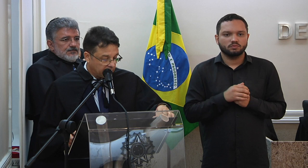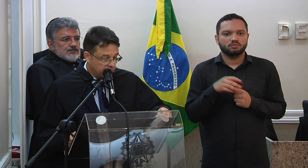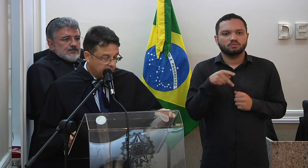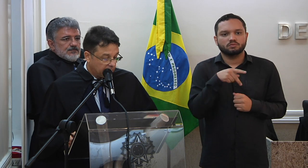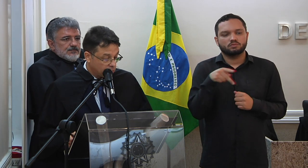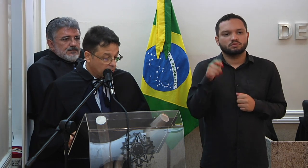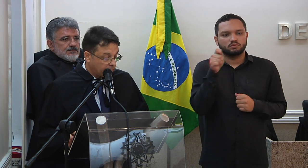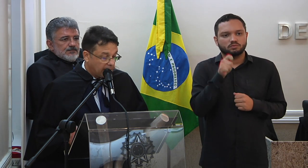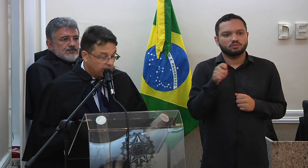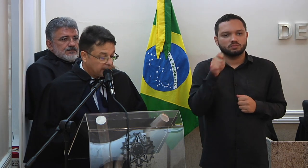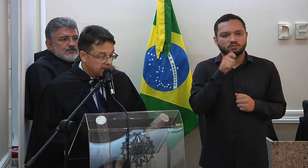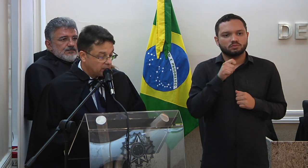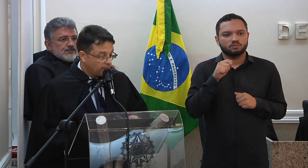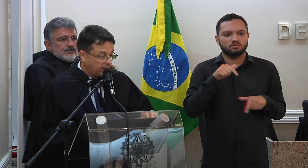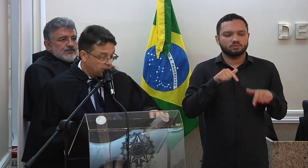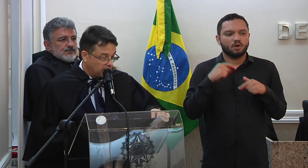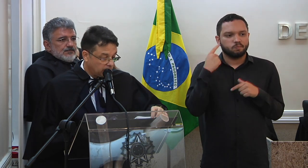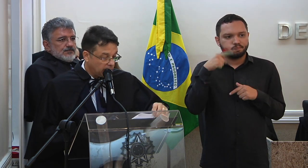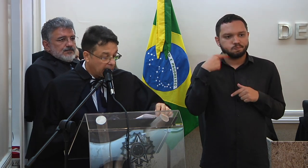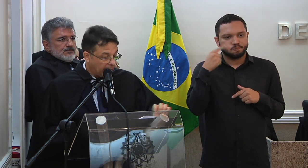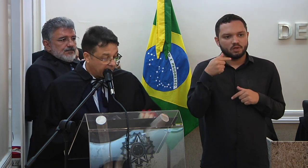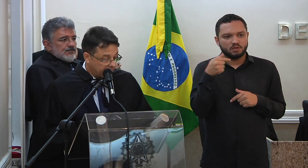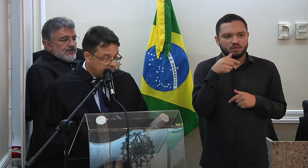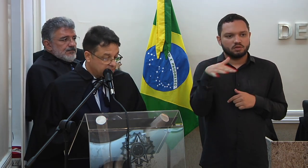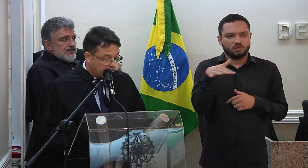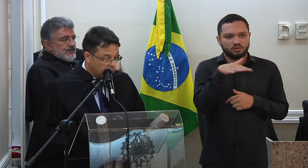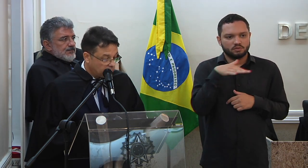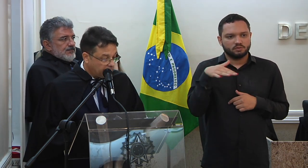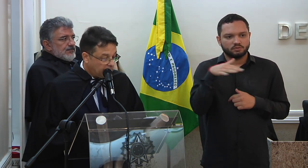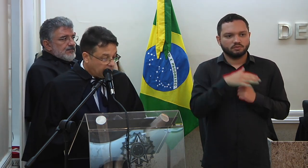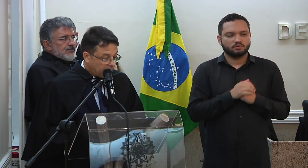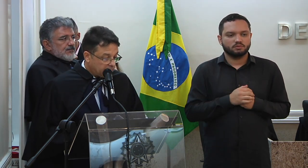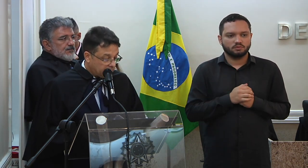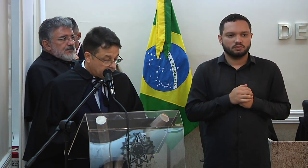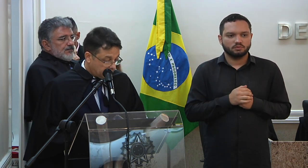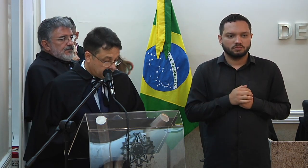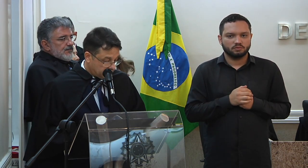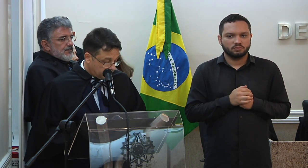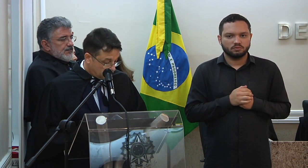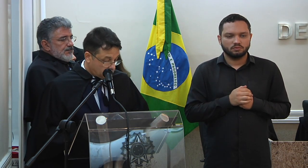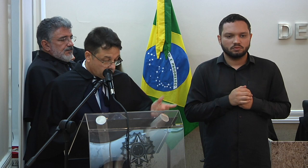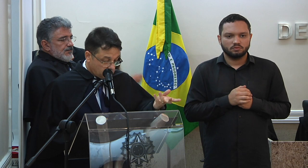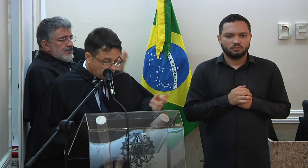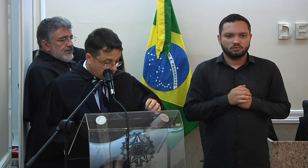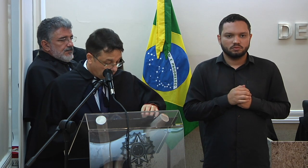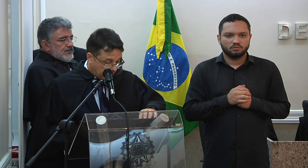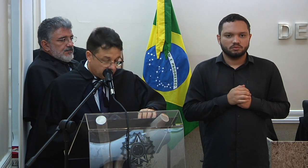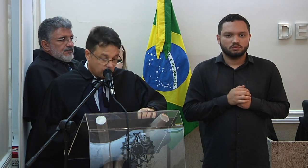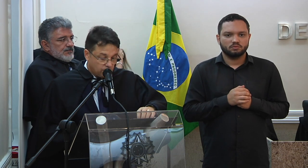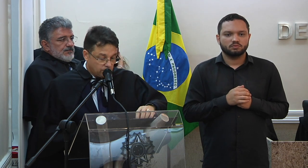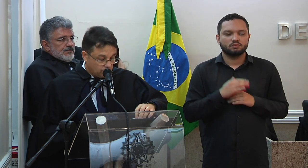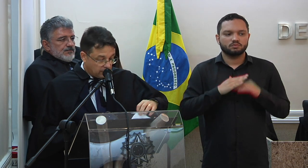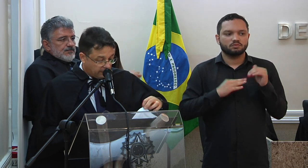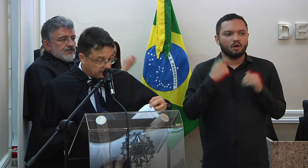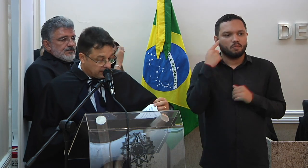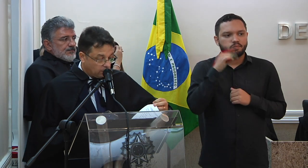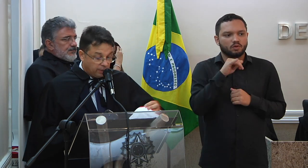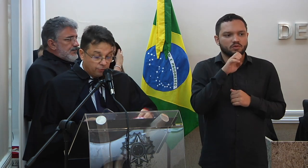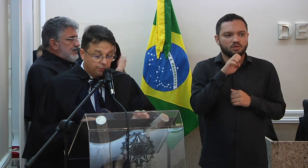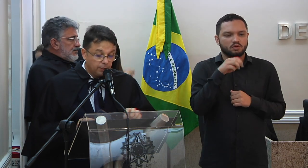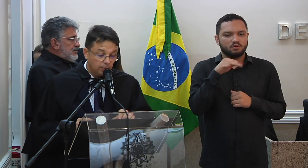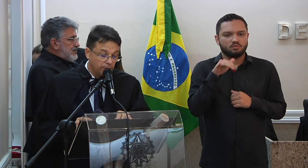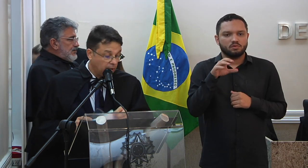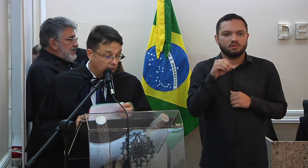associação dos magistrados do trabalho da sétima região Amatra 7 excelentíssimo senhor advogado José